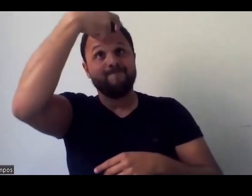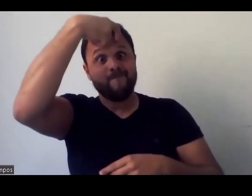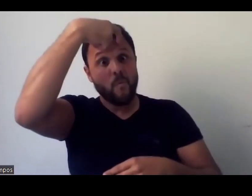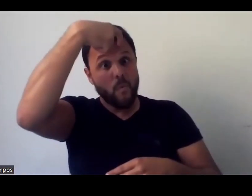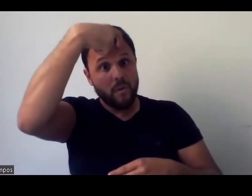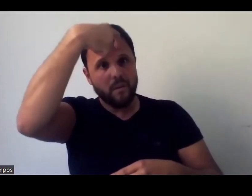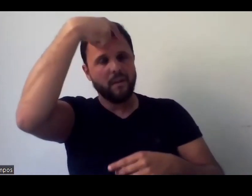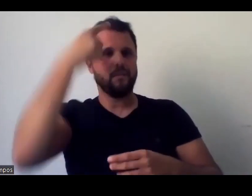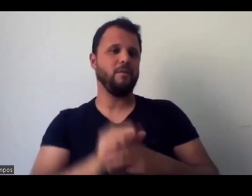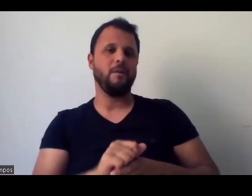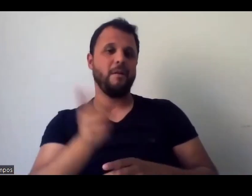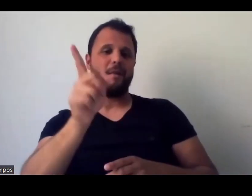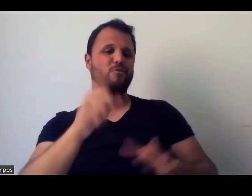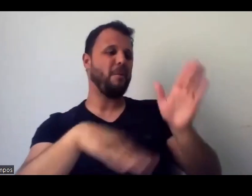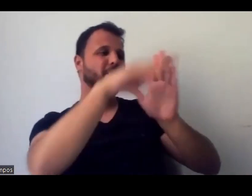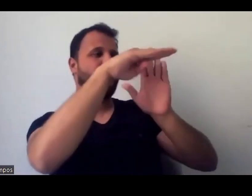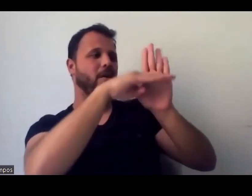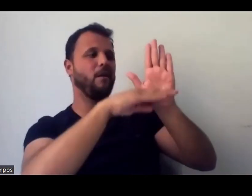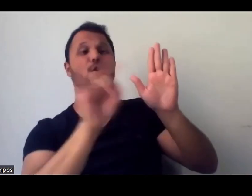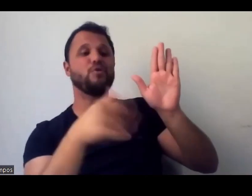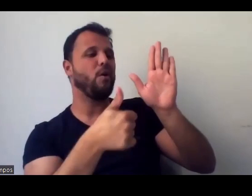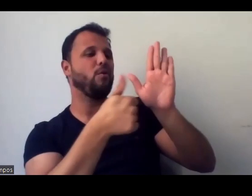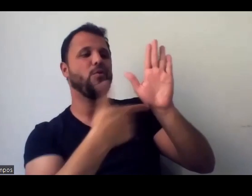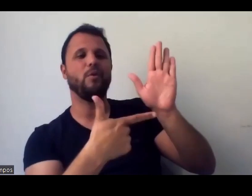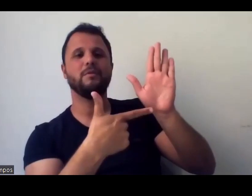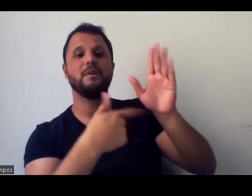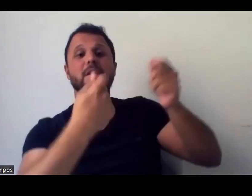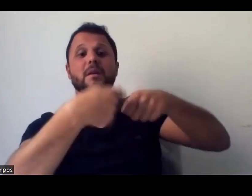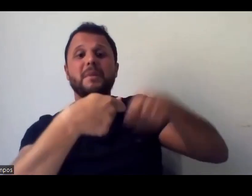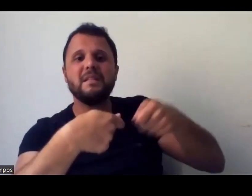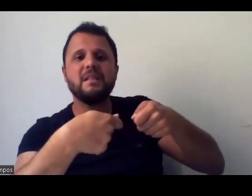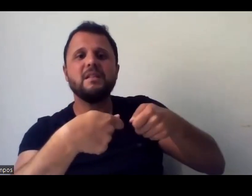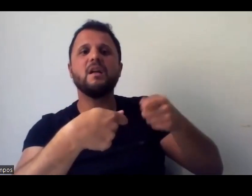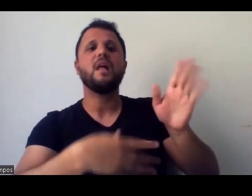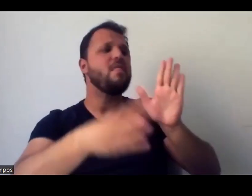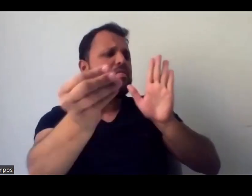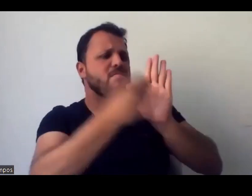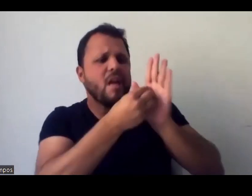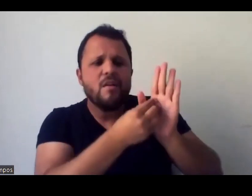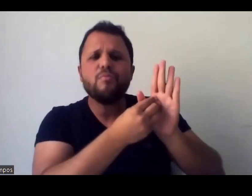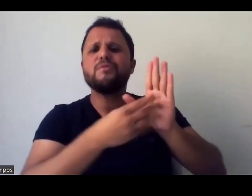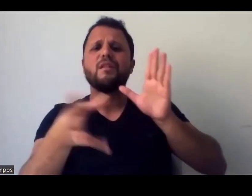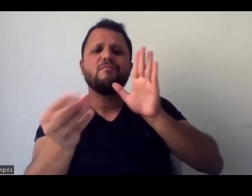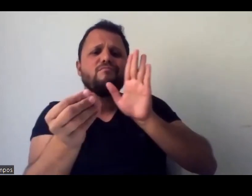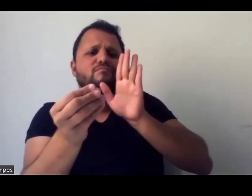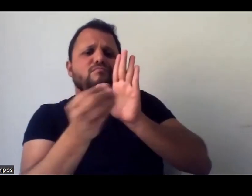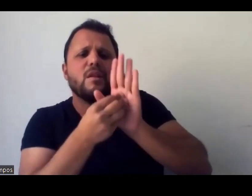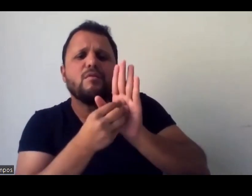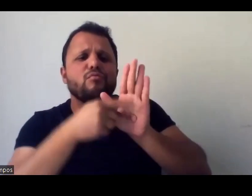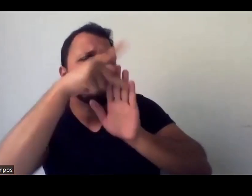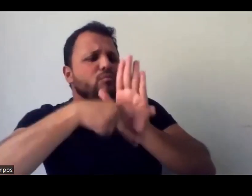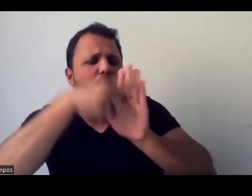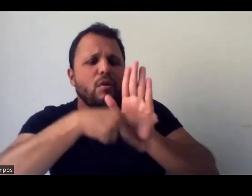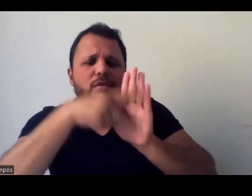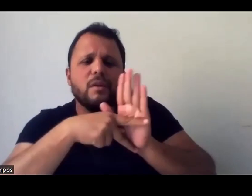é só no plano 12 que se fala de acessibilidade, a acessibilidade tem que estar no DNA da instituição, dos projetos,